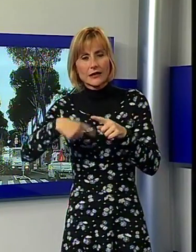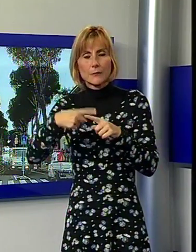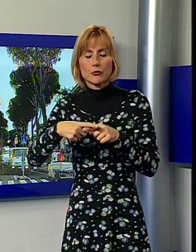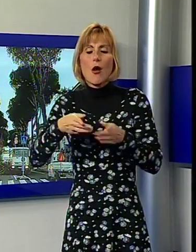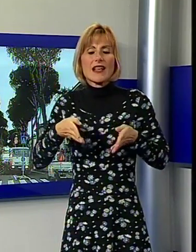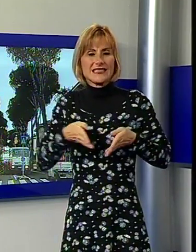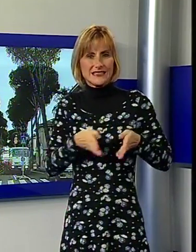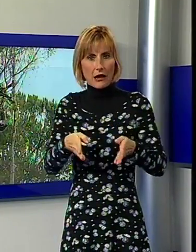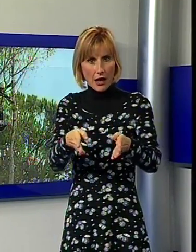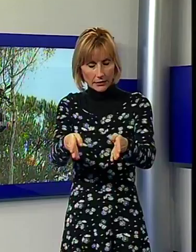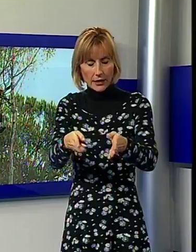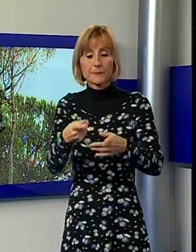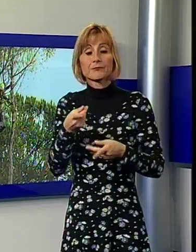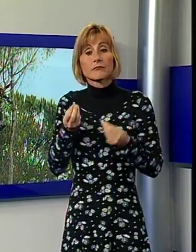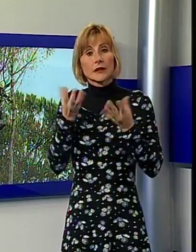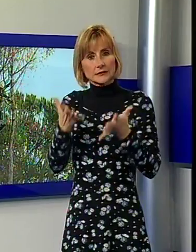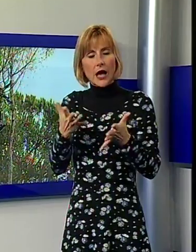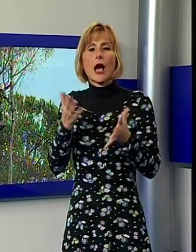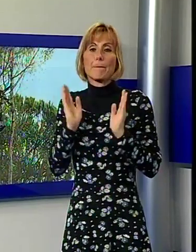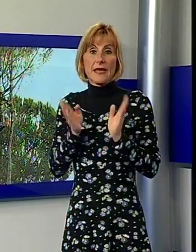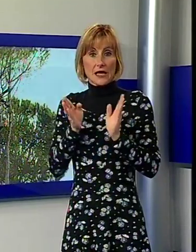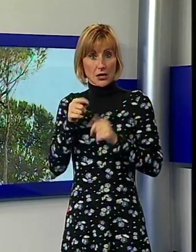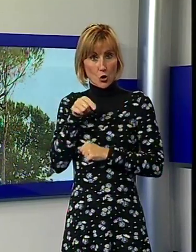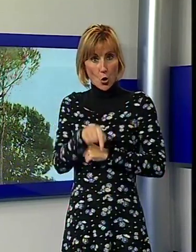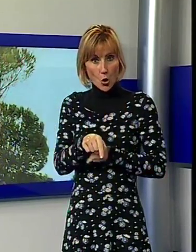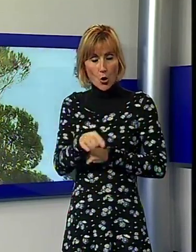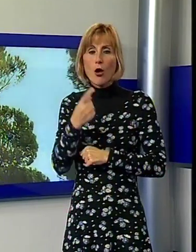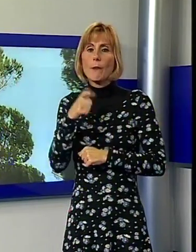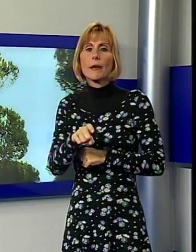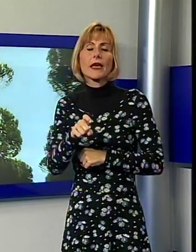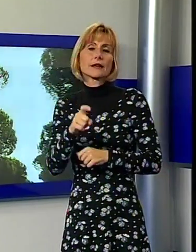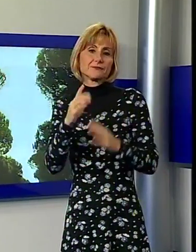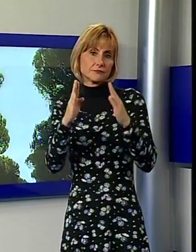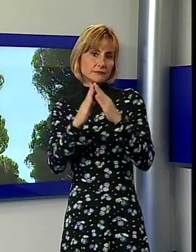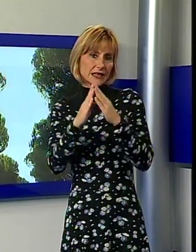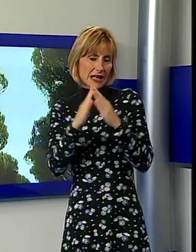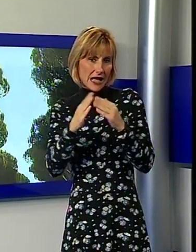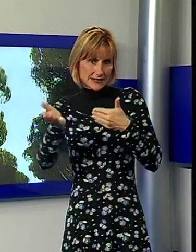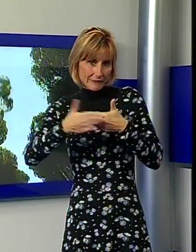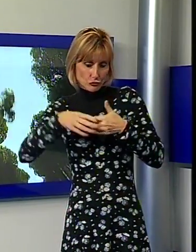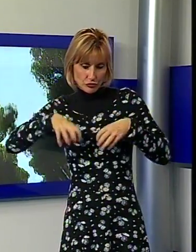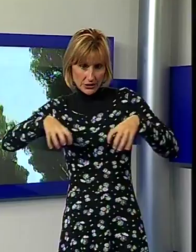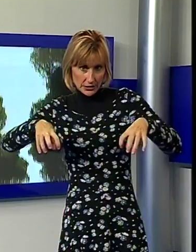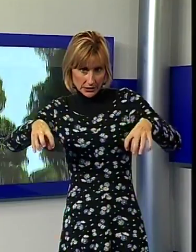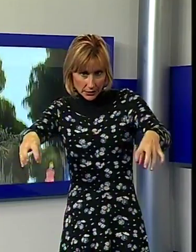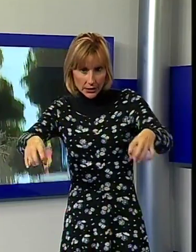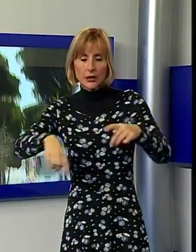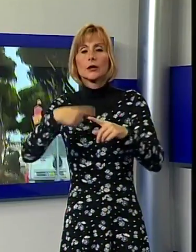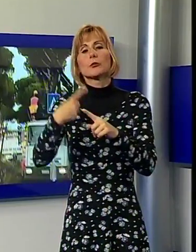stradale, costituendo una situazione di pericolo sia per l'abitazione al lato strada, sia per gli automobilisti e pedoni che transitano